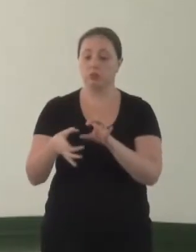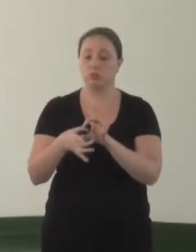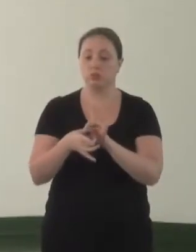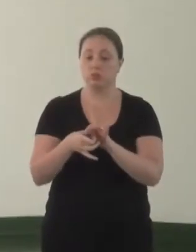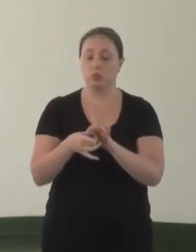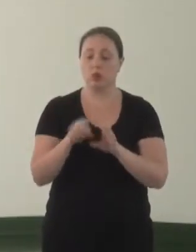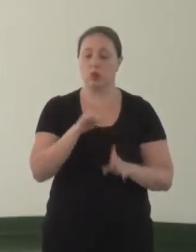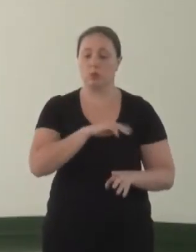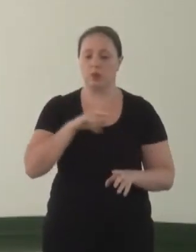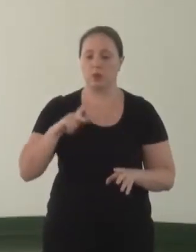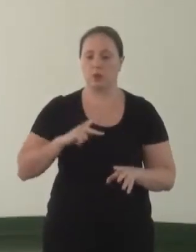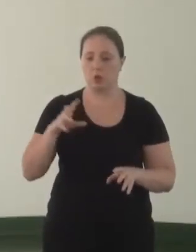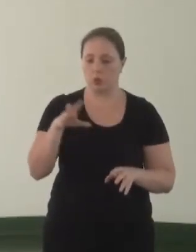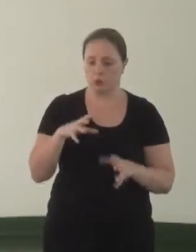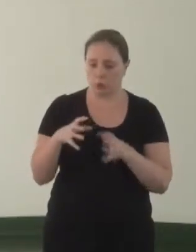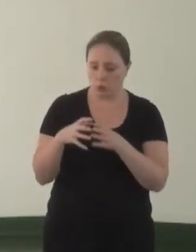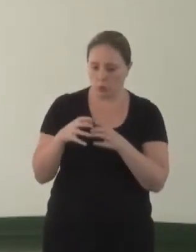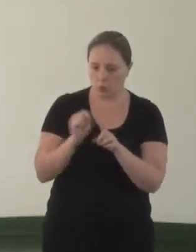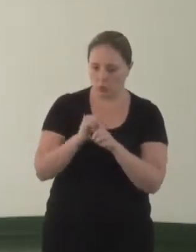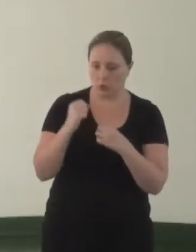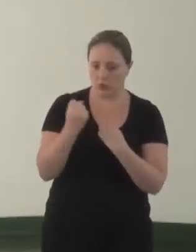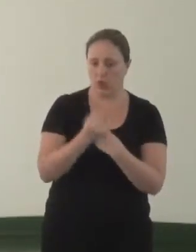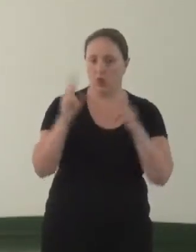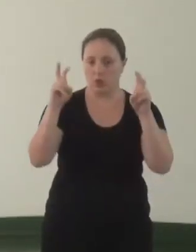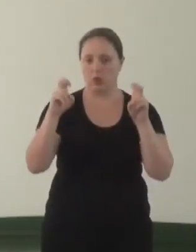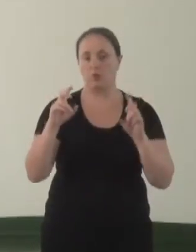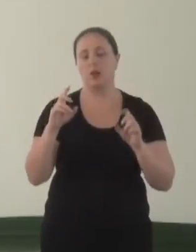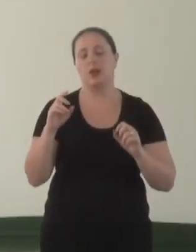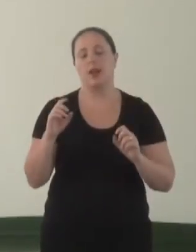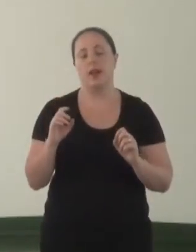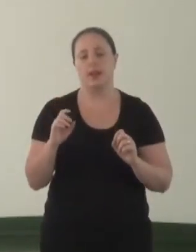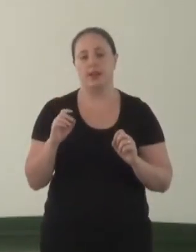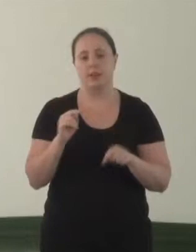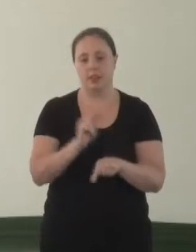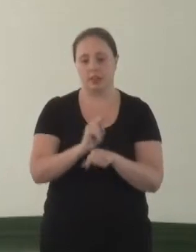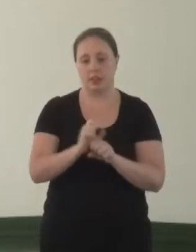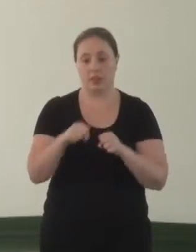com os movimentos sociais no tema defesa dos direitos da pessoa com deficiência?